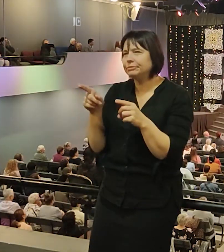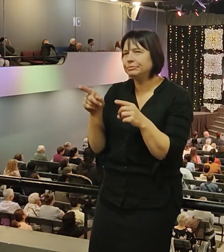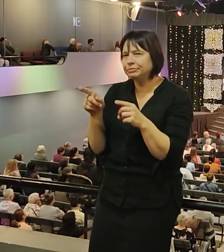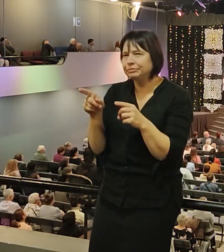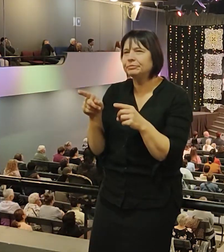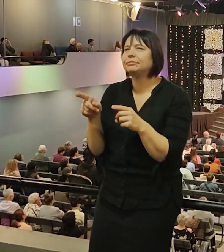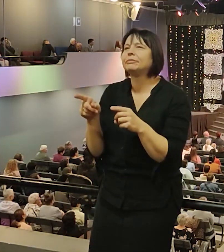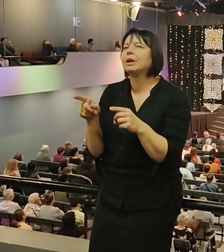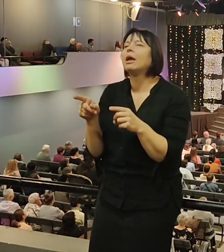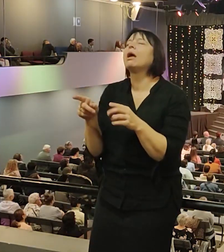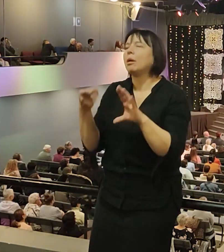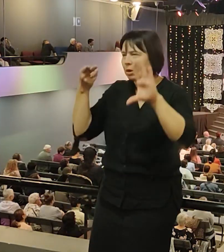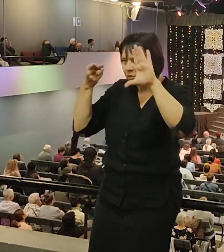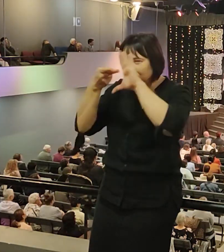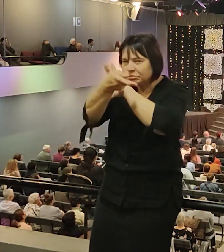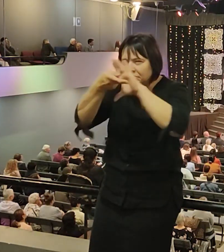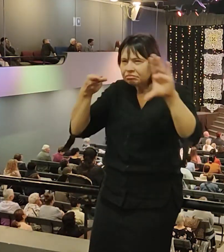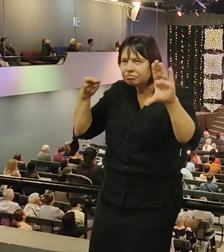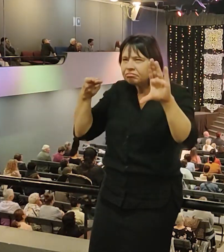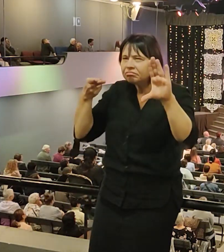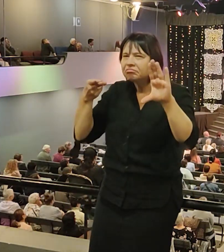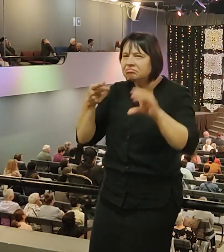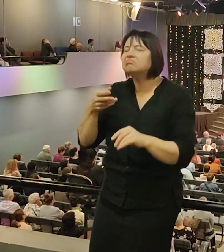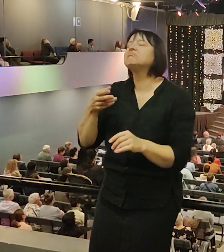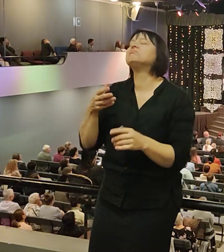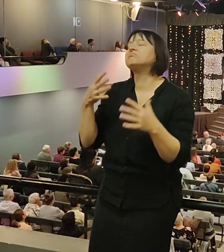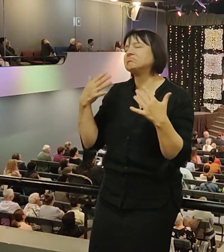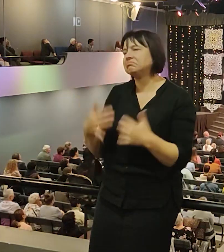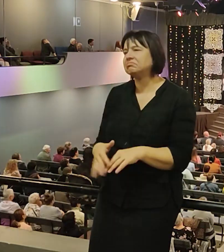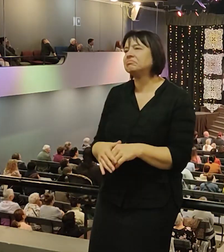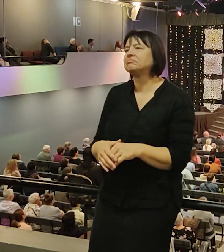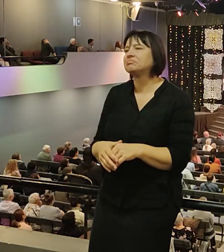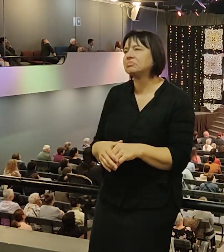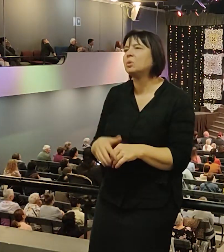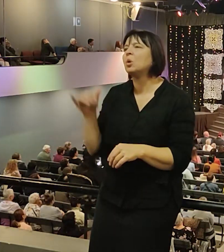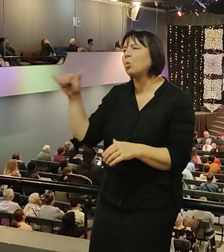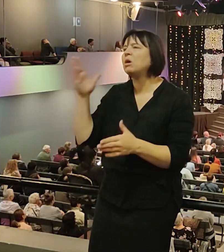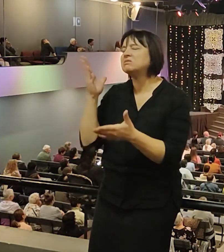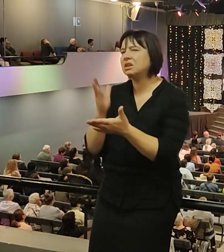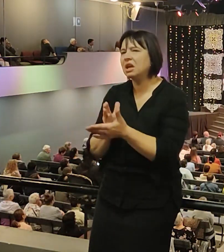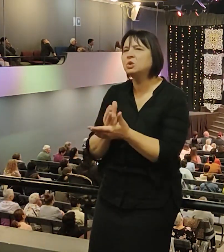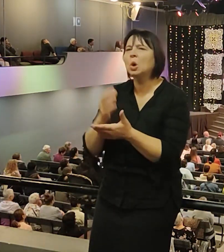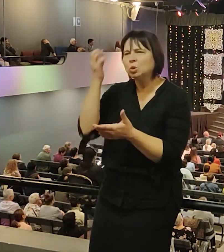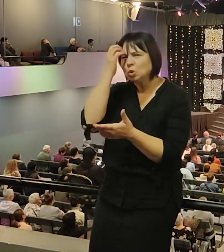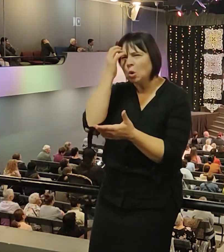Положили в трубу, просветили все и сказали, господин Юстус, у вас черные и белые пятна на простате.